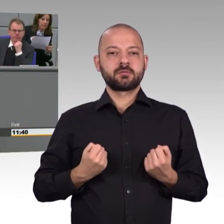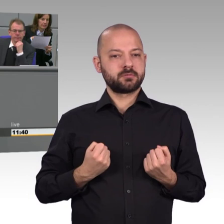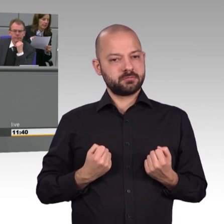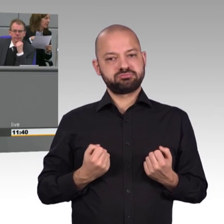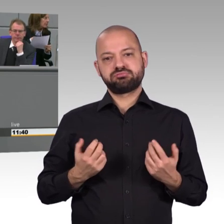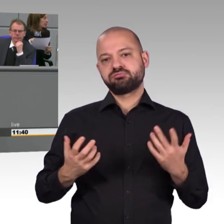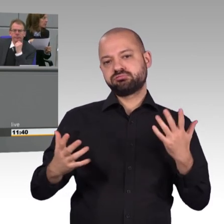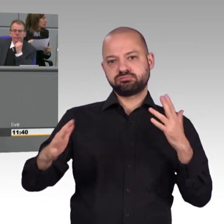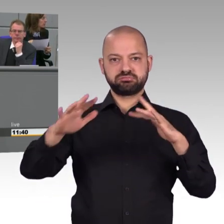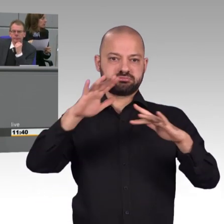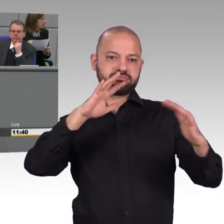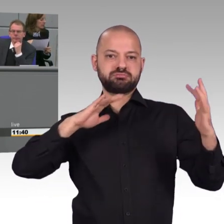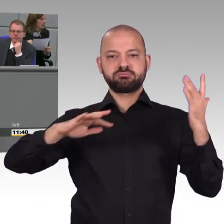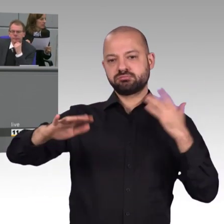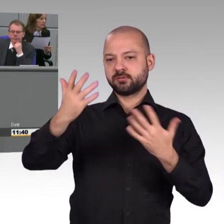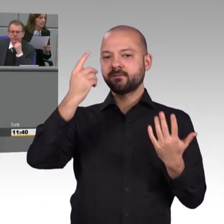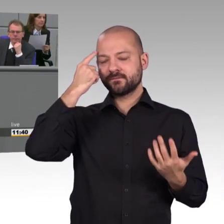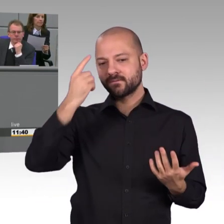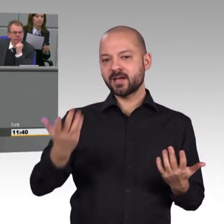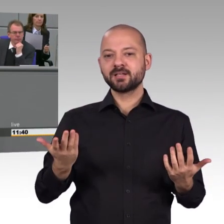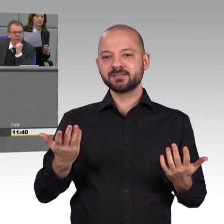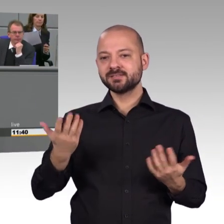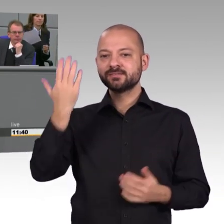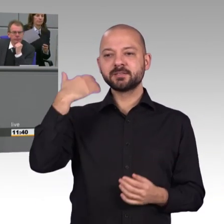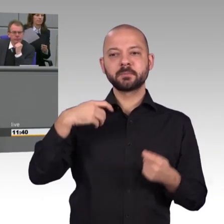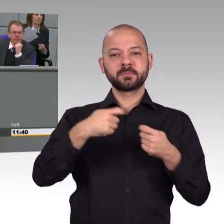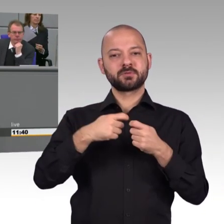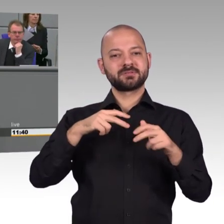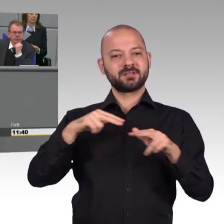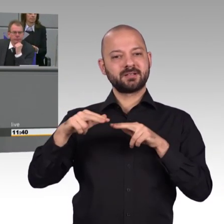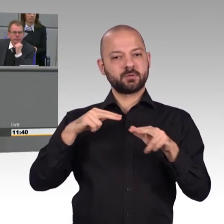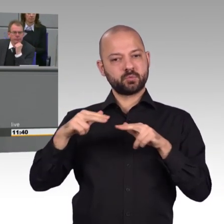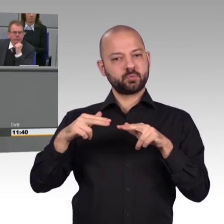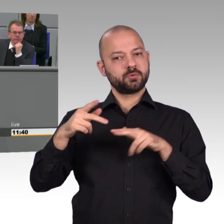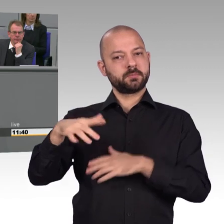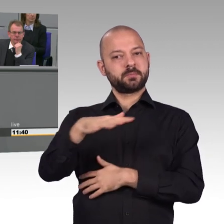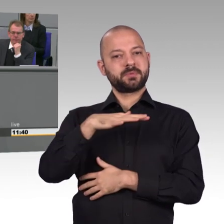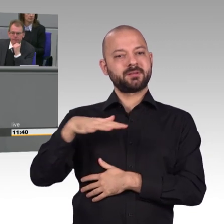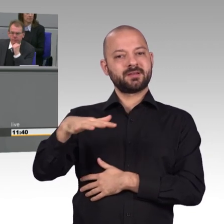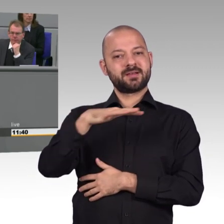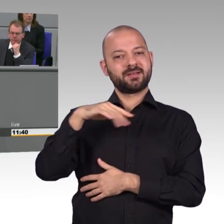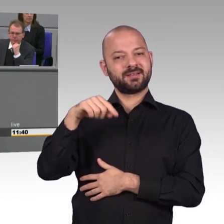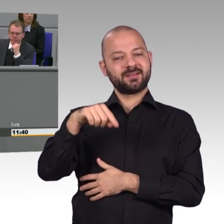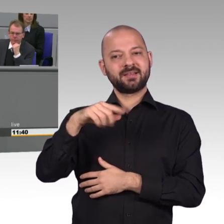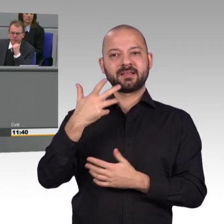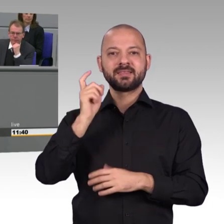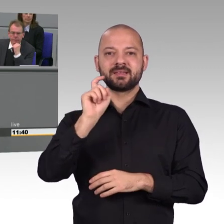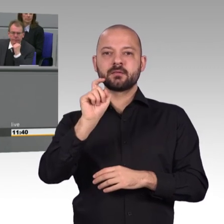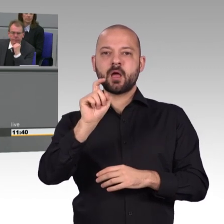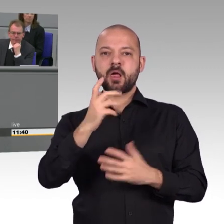haben wir hier dutzende Male thematisiert. Viele Fraktionen, die GroKo, weiß das seit Langem.